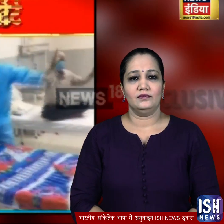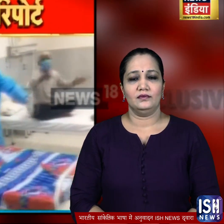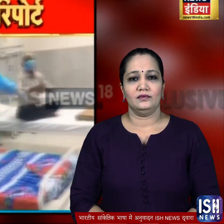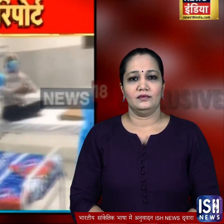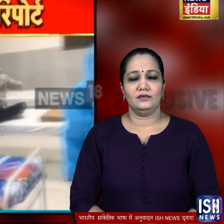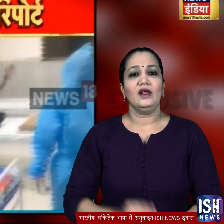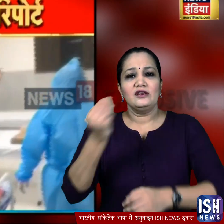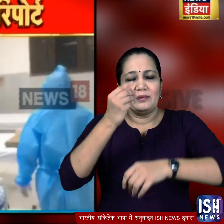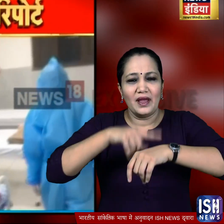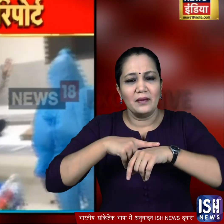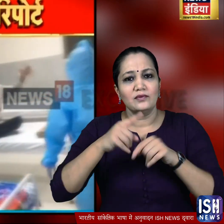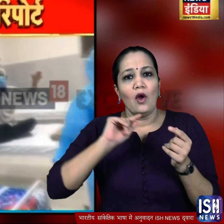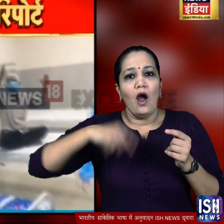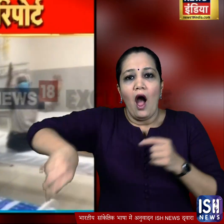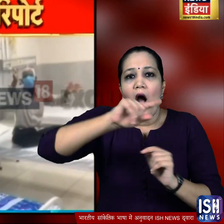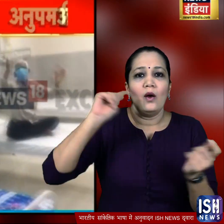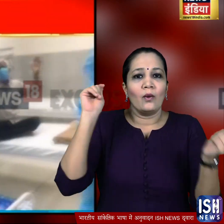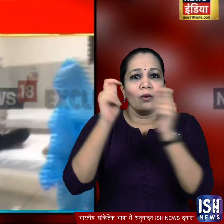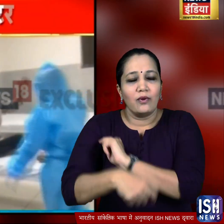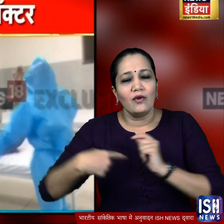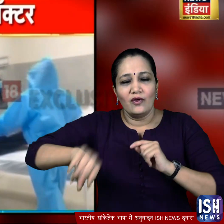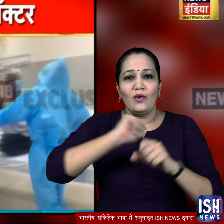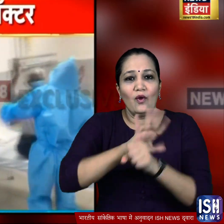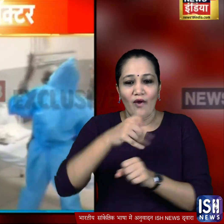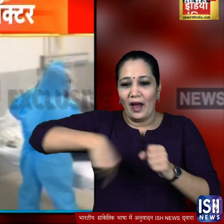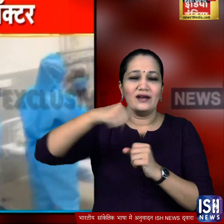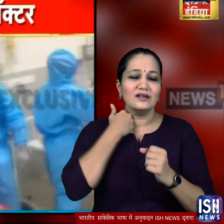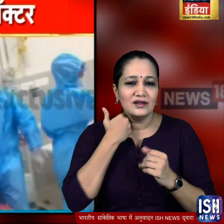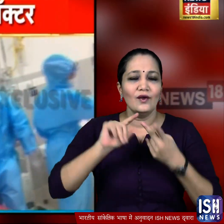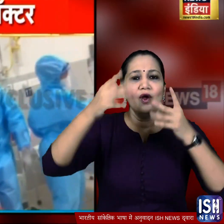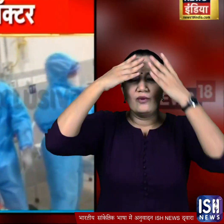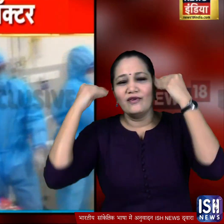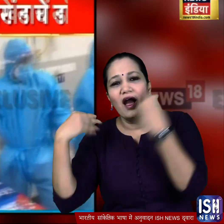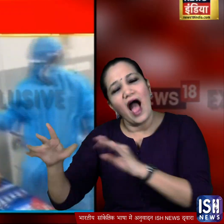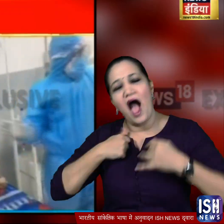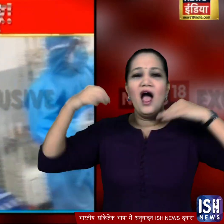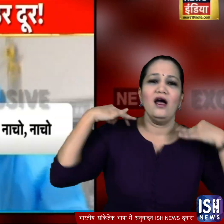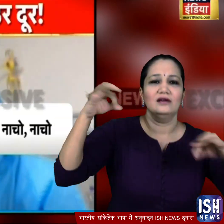तोड़ी देर में इस वाड का माहौल बदल गया। कुरोना से जूज रहे सभी मरीज अपनी बीमारी भूल कर जूमने लगे।